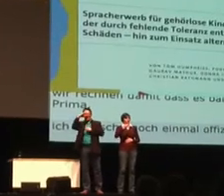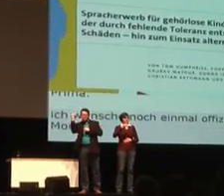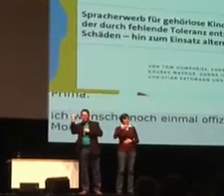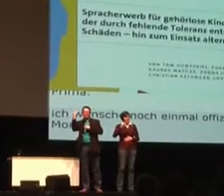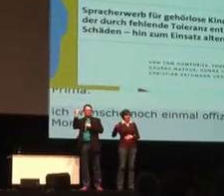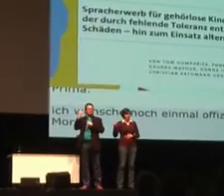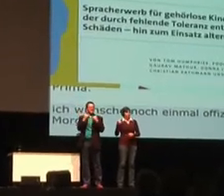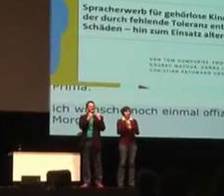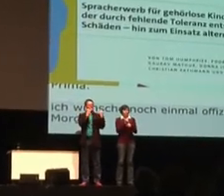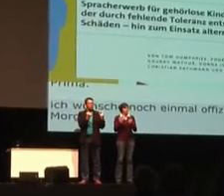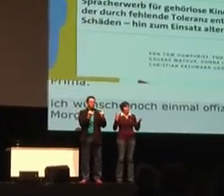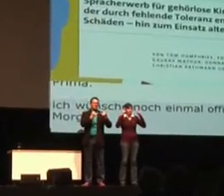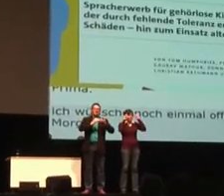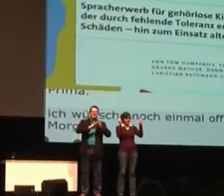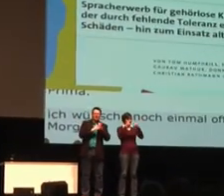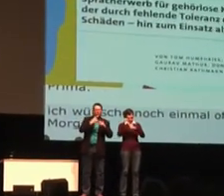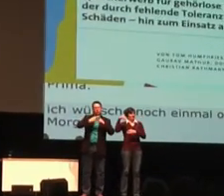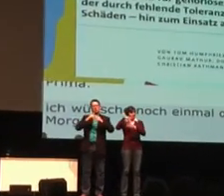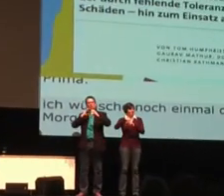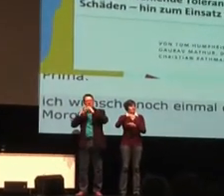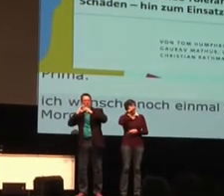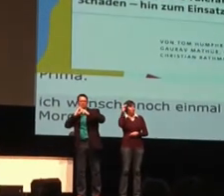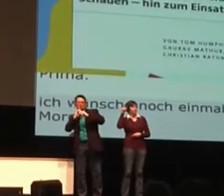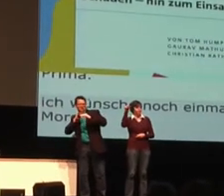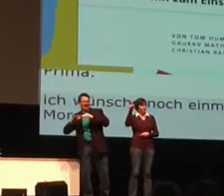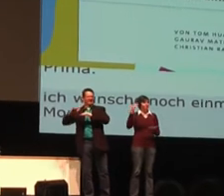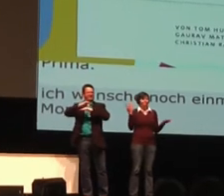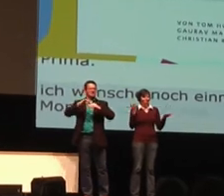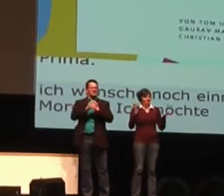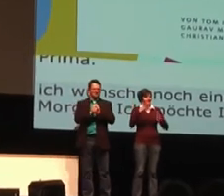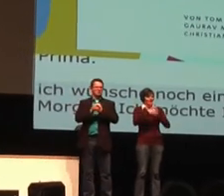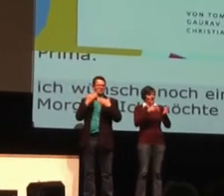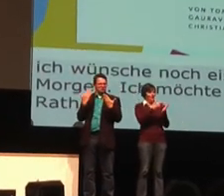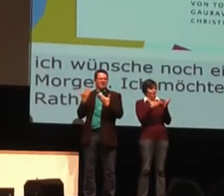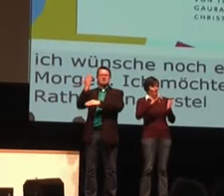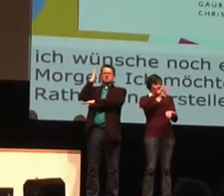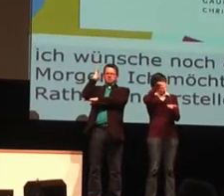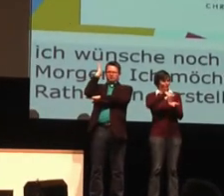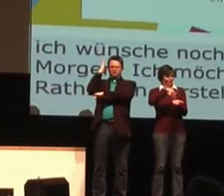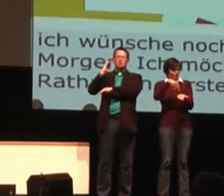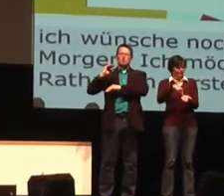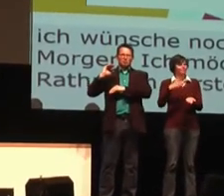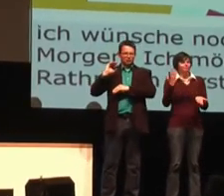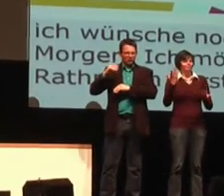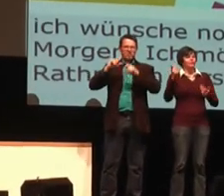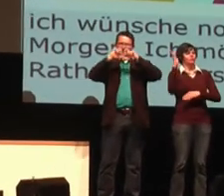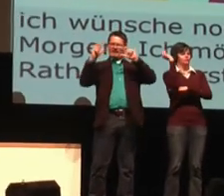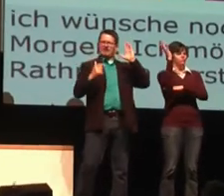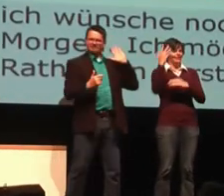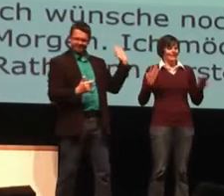Er selber arbeitet momentan an der Universität Hamburg im Institut für Deutsche Gebärdensprache und Kommunikation Gehörloser. Er ist zu uns gekommen,